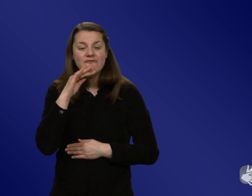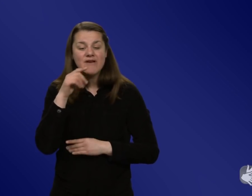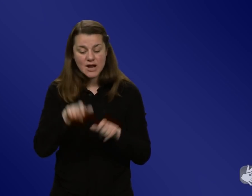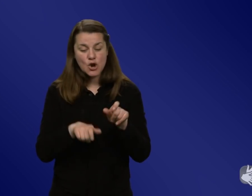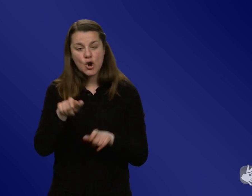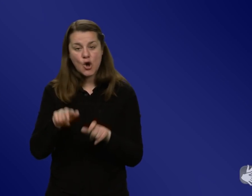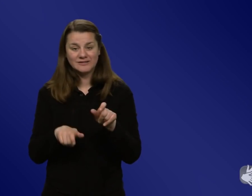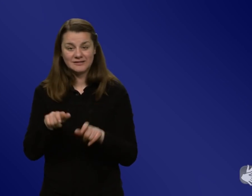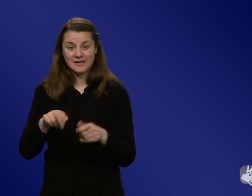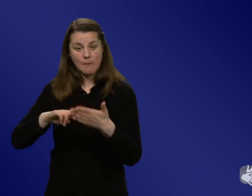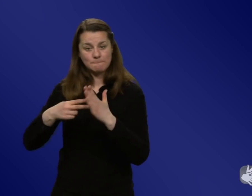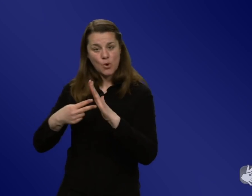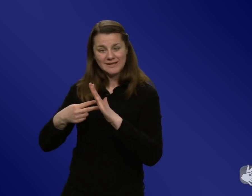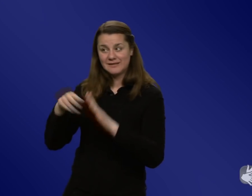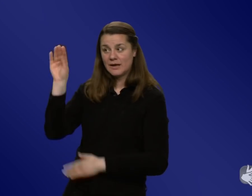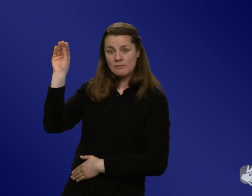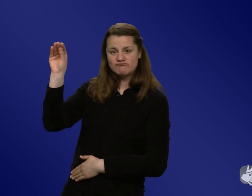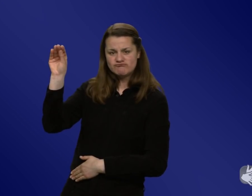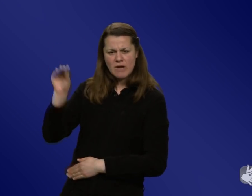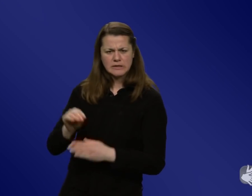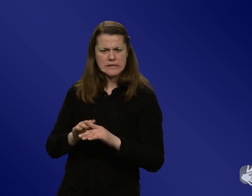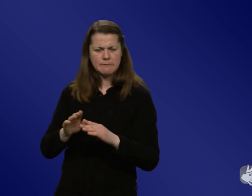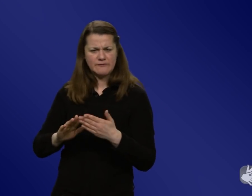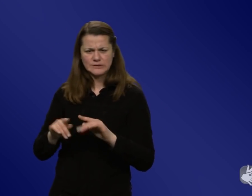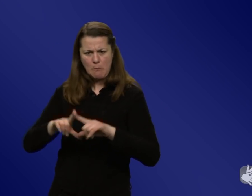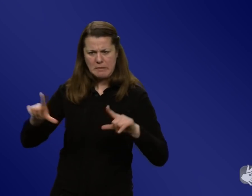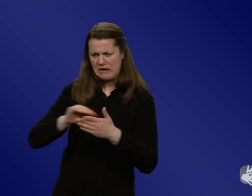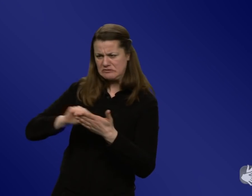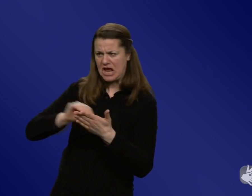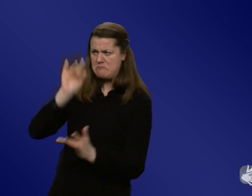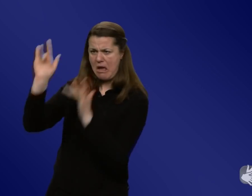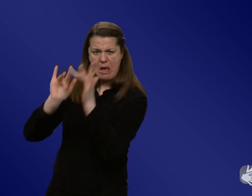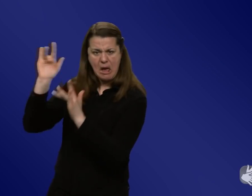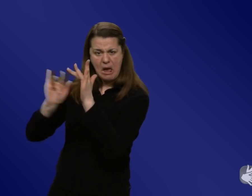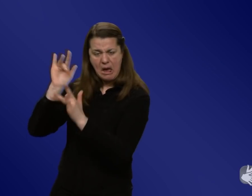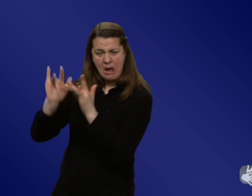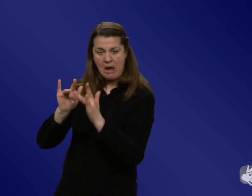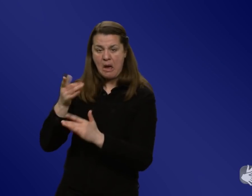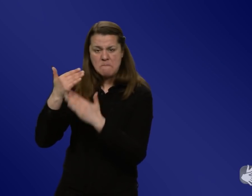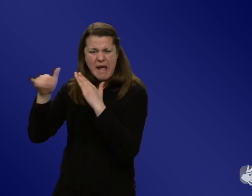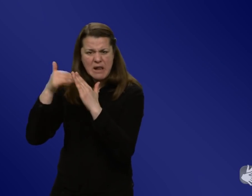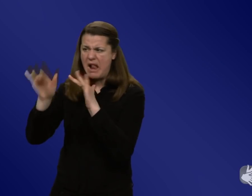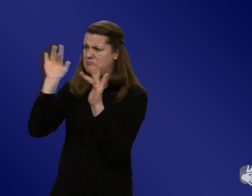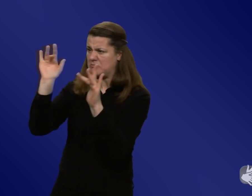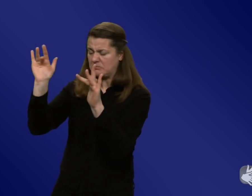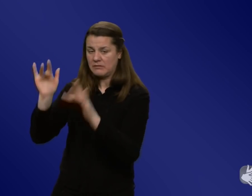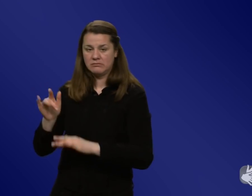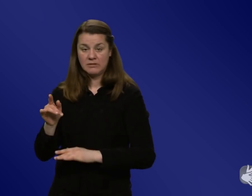Politiker wenden mit Brandbriefen und weiß ich nicht, was für E-Mails wir bekommen, ja jetzt seit wir uns da öffentlich auch